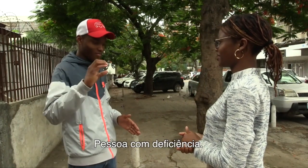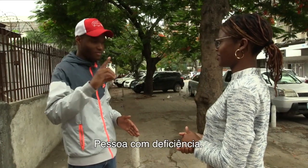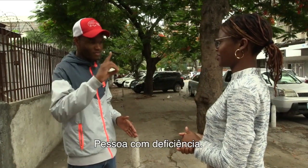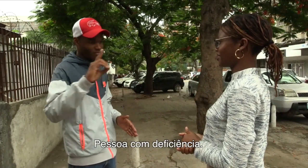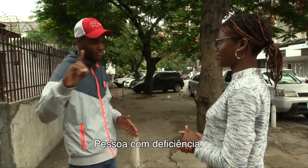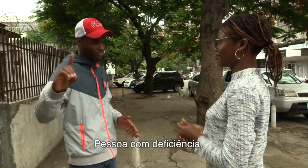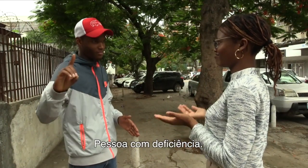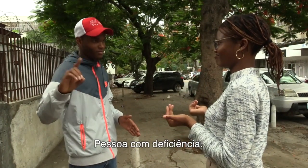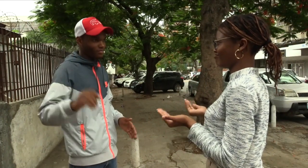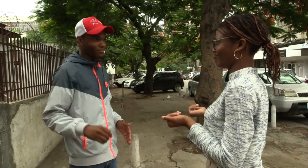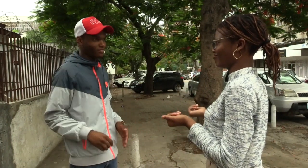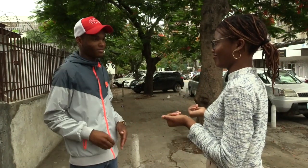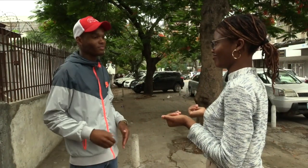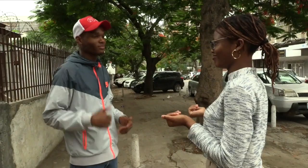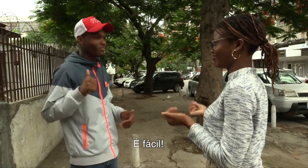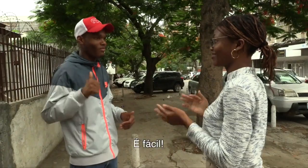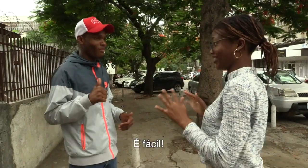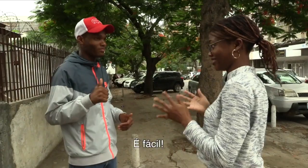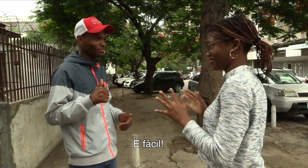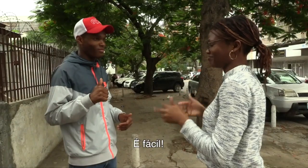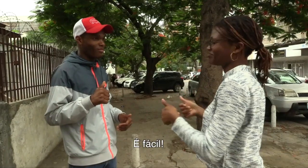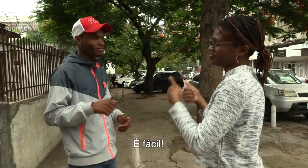deficiência é fácil?